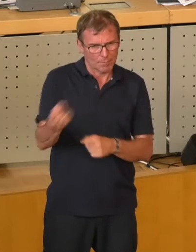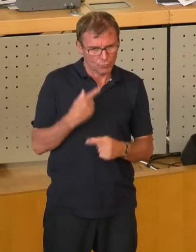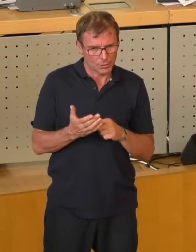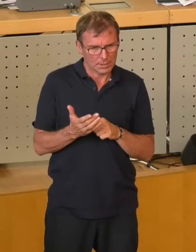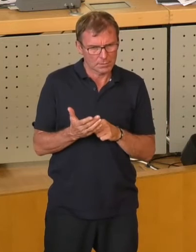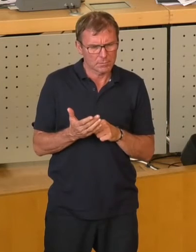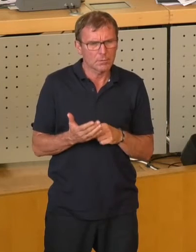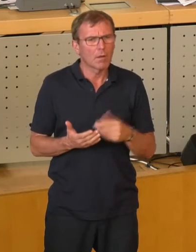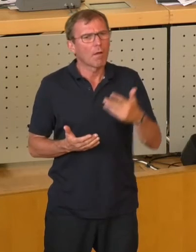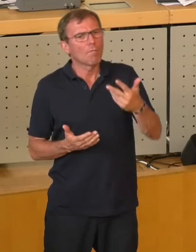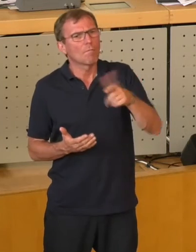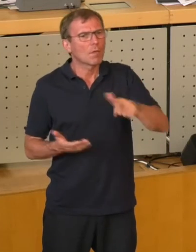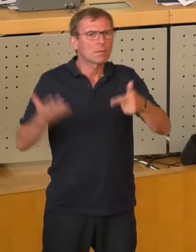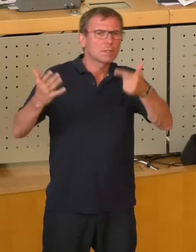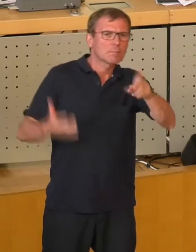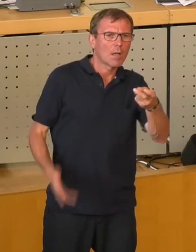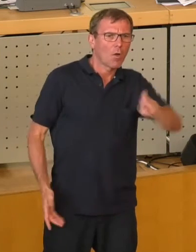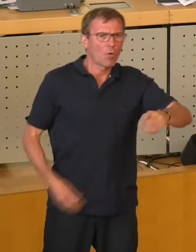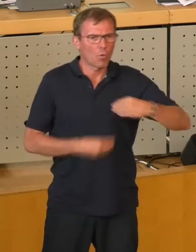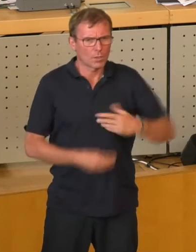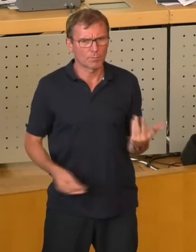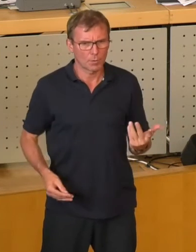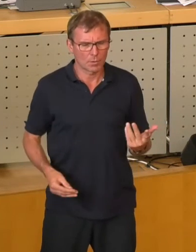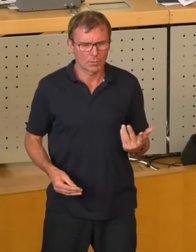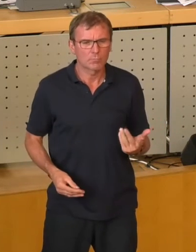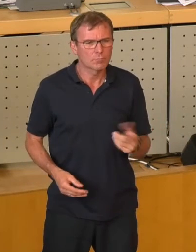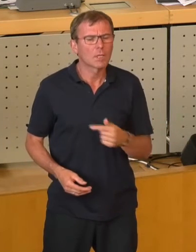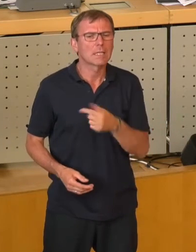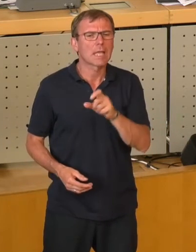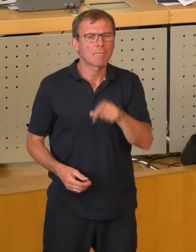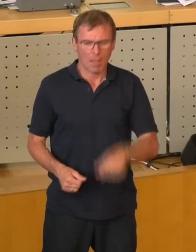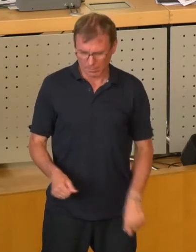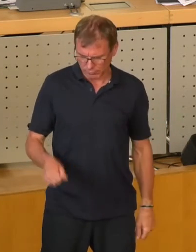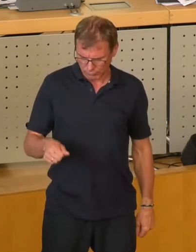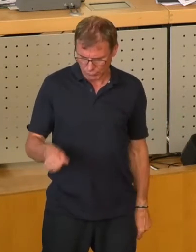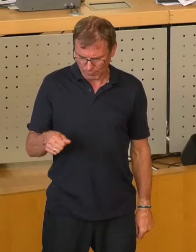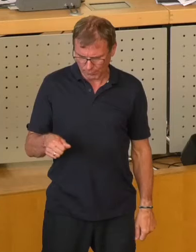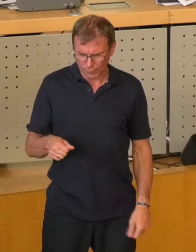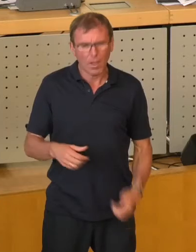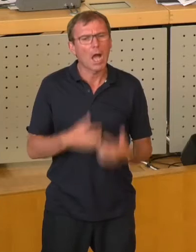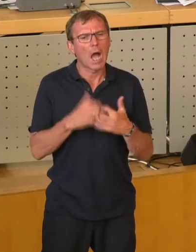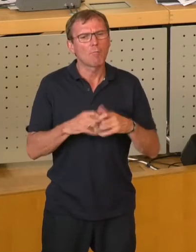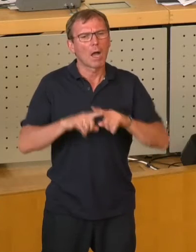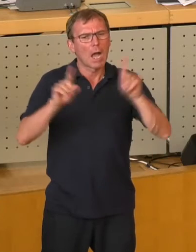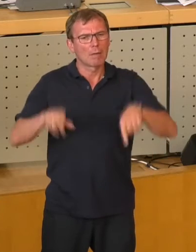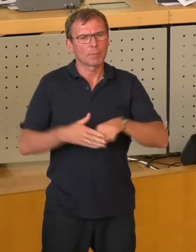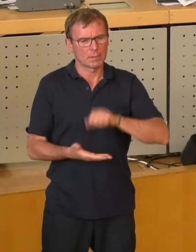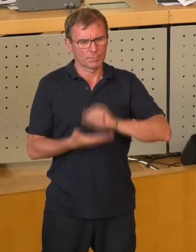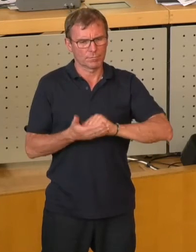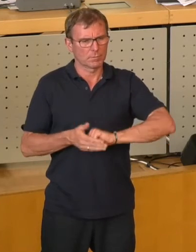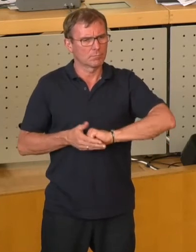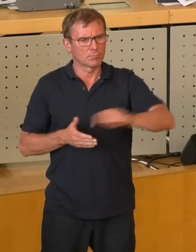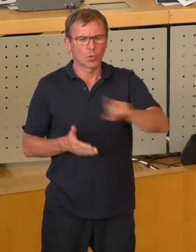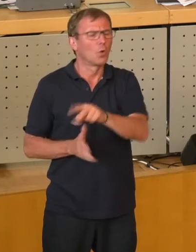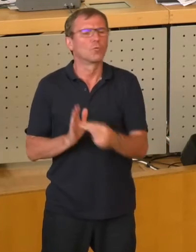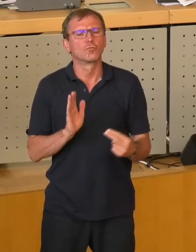35, 37 Euro. Also die Drehwag drückt am Knopf, da geht ein Brief raus, automatisiert. Und da steht